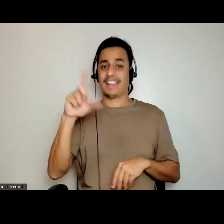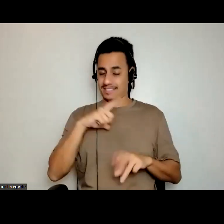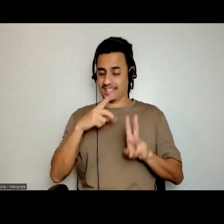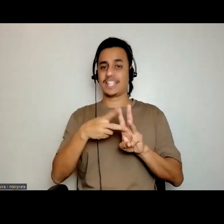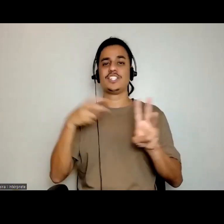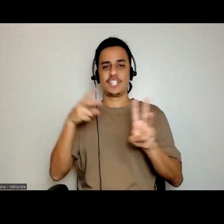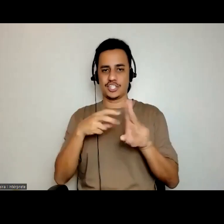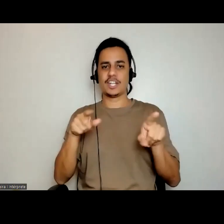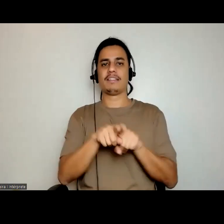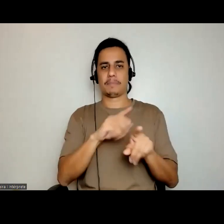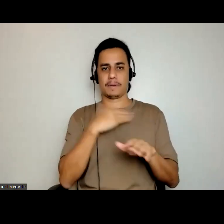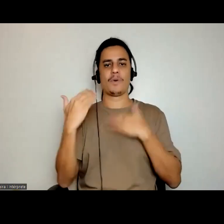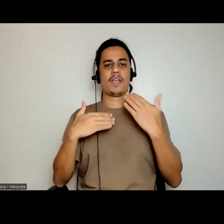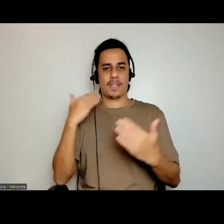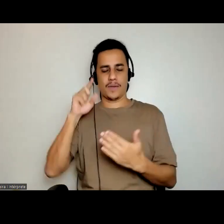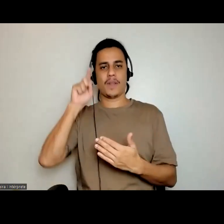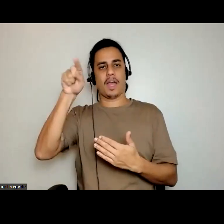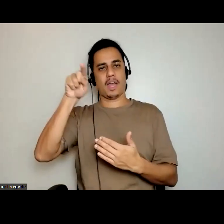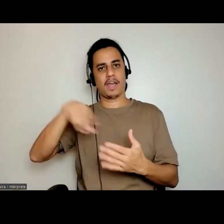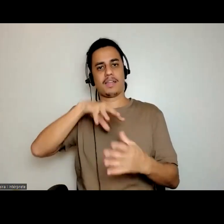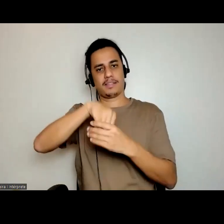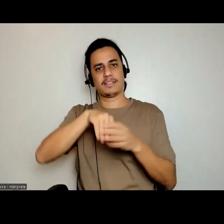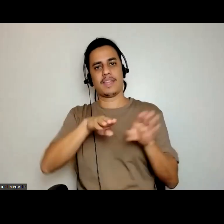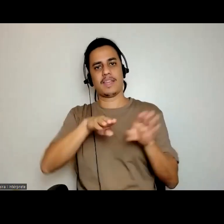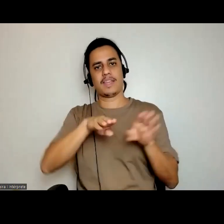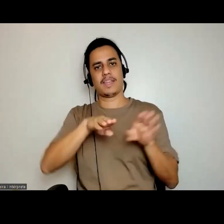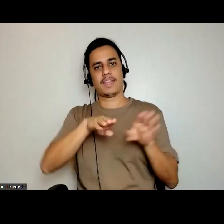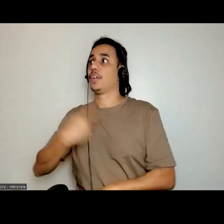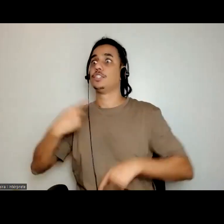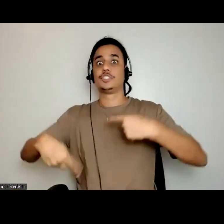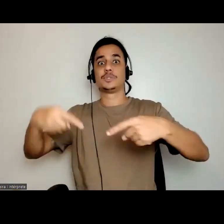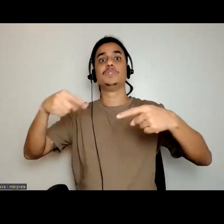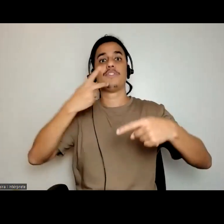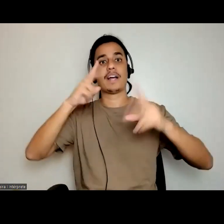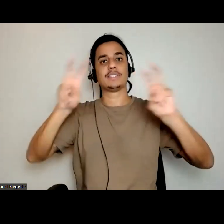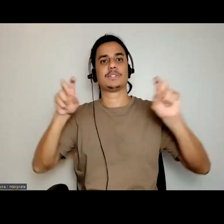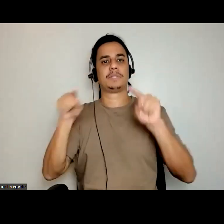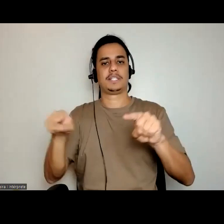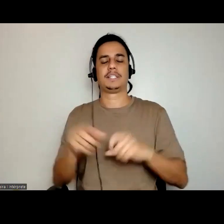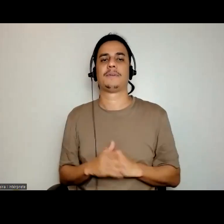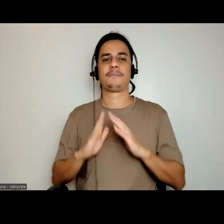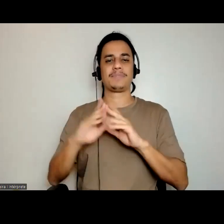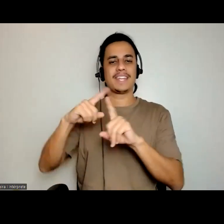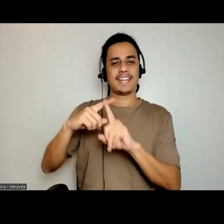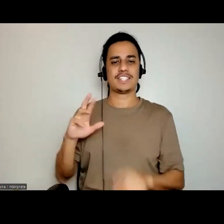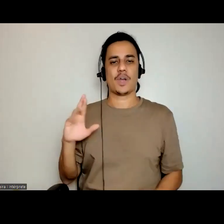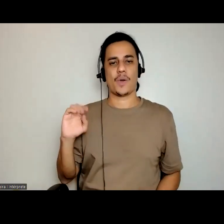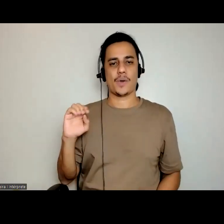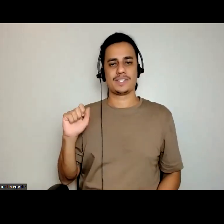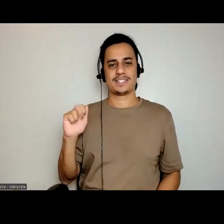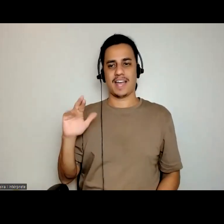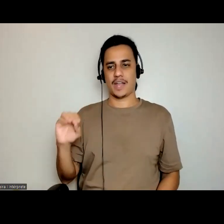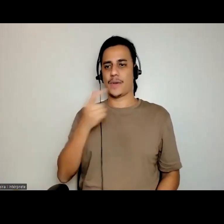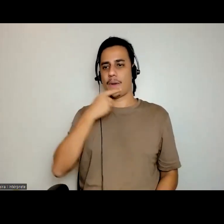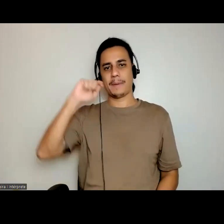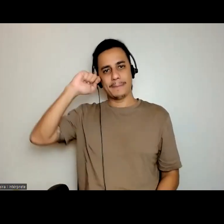enterrados, e a gente vive falando sobre isso também, a Igreja dos Rosários dos Homens Pretos, que foi citada